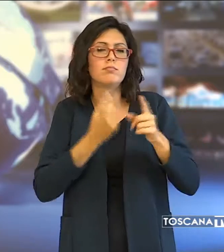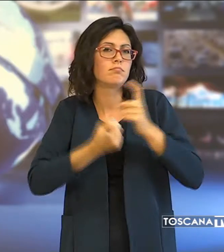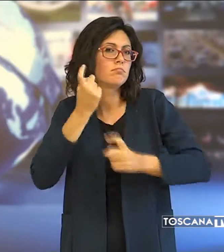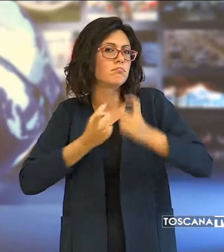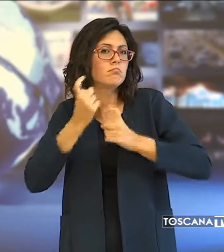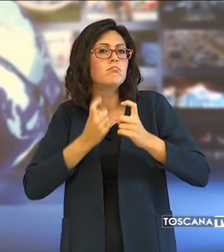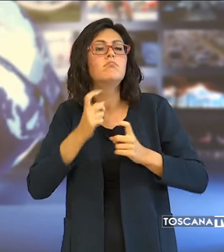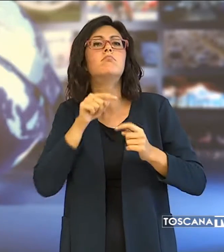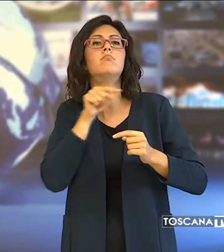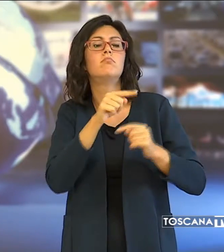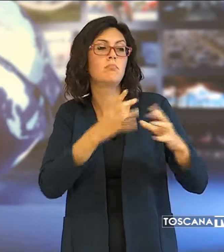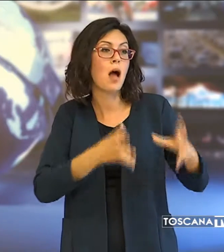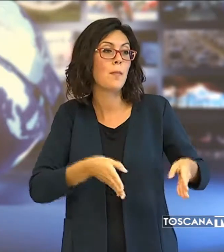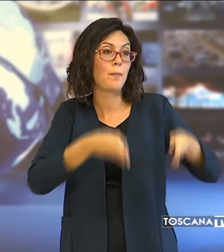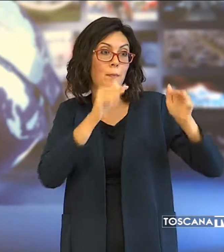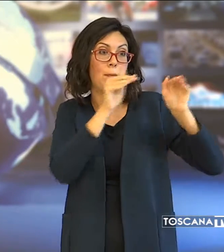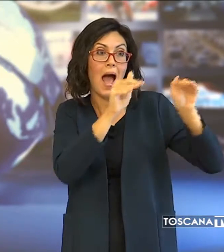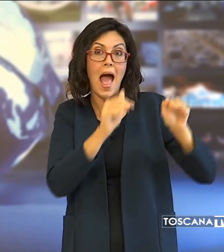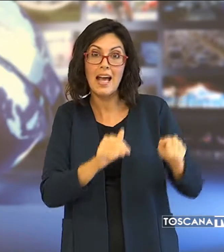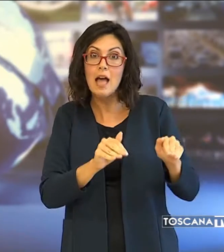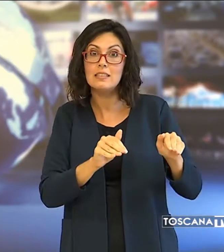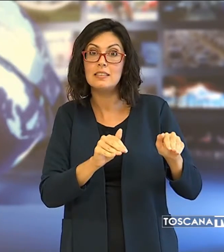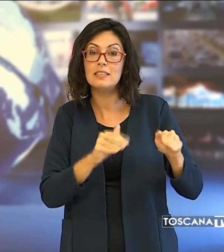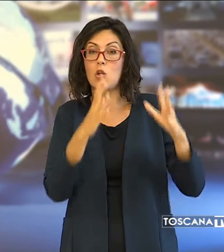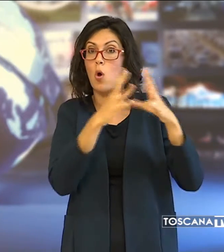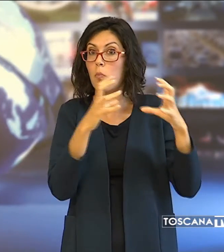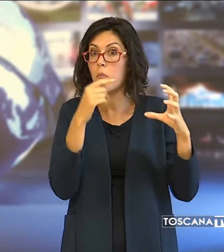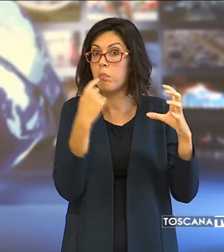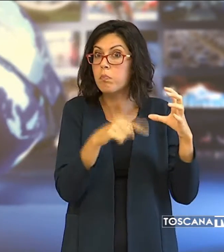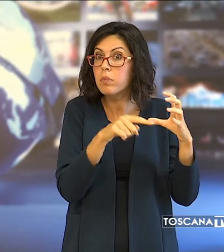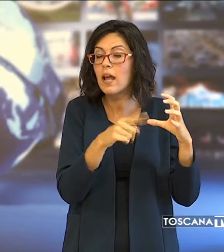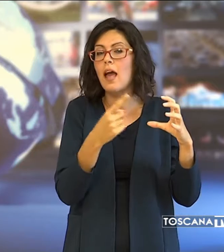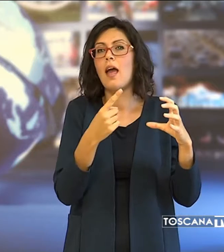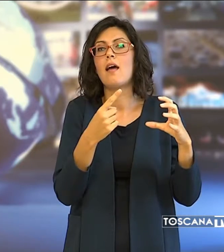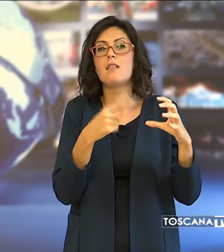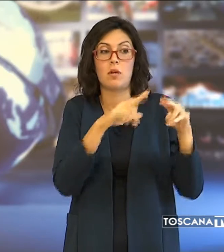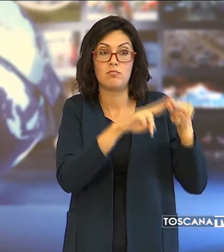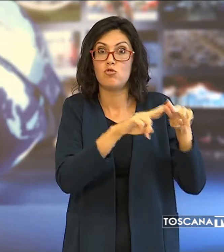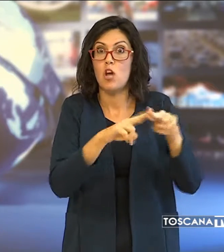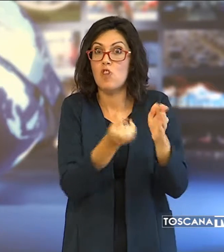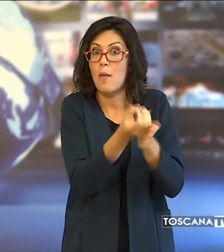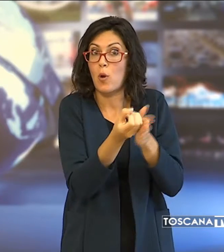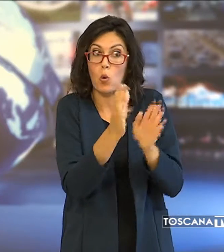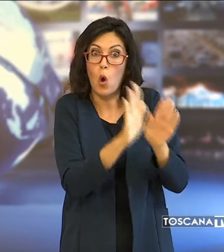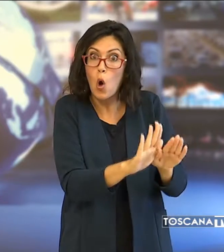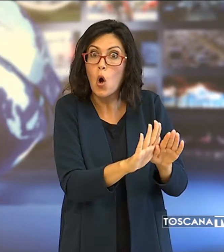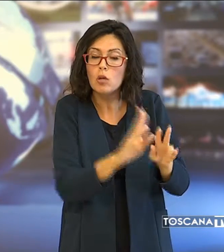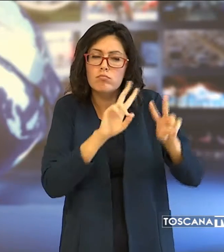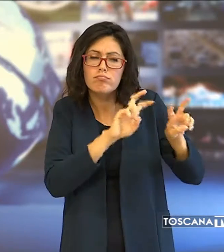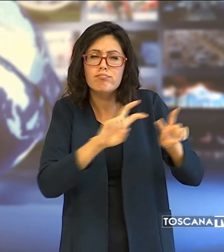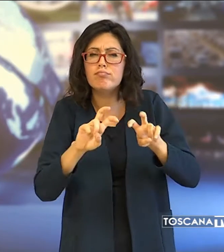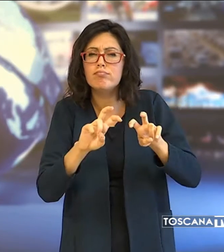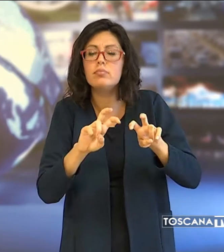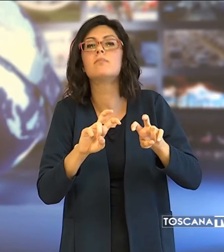del magazzino dell'impresa per determinare l'esatta giacenza dei prodotti in azienda, hanno